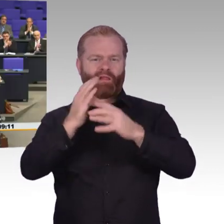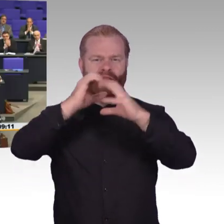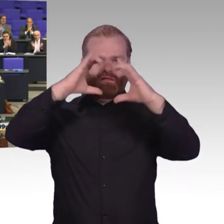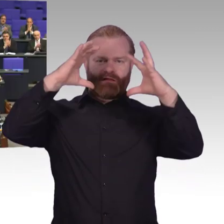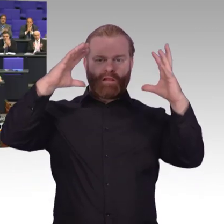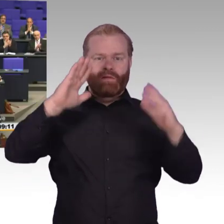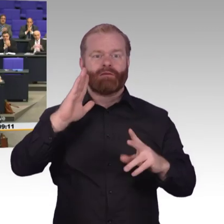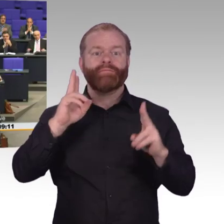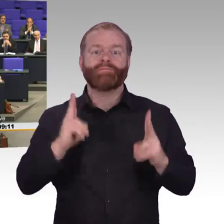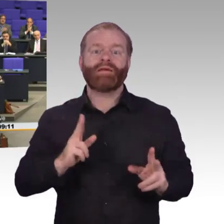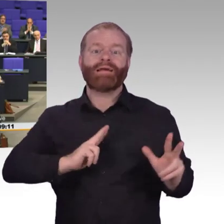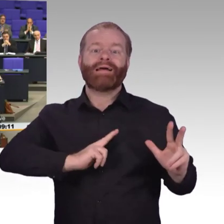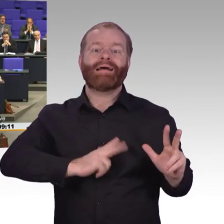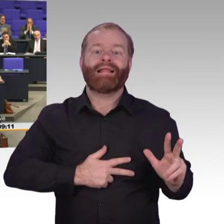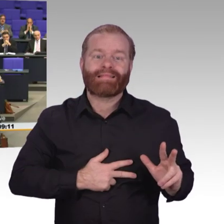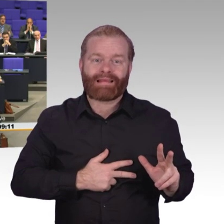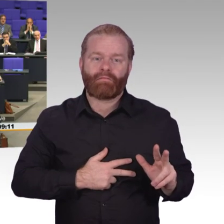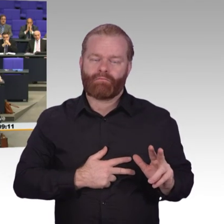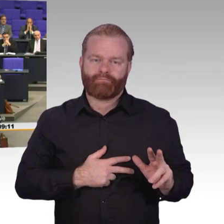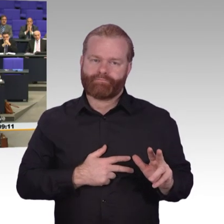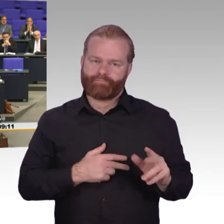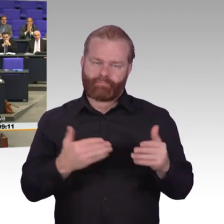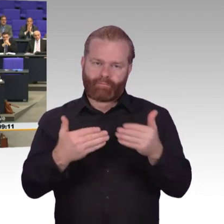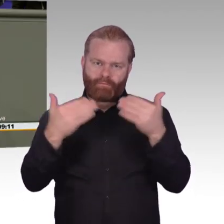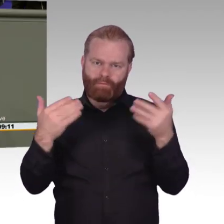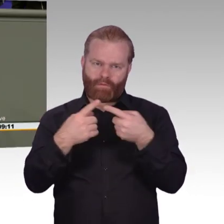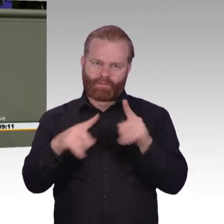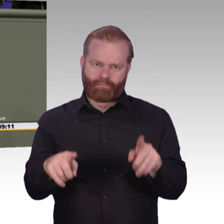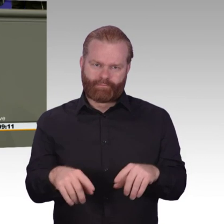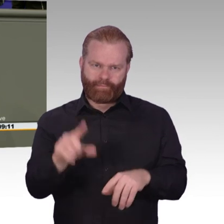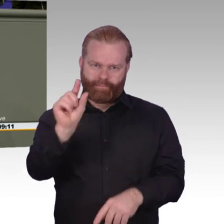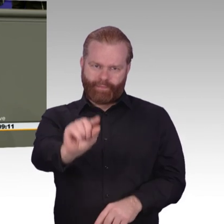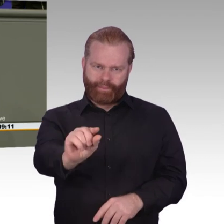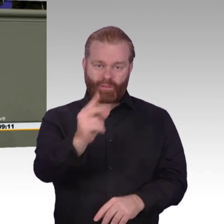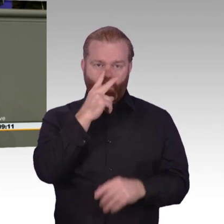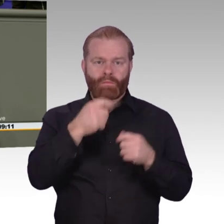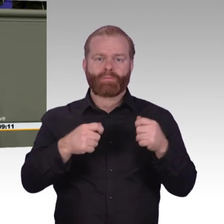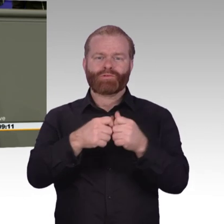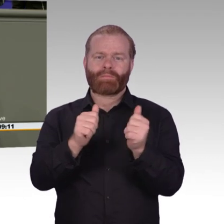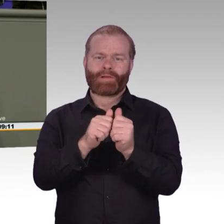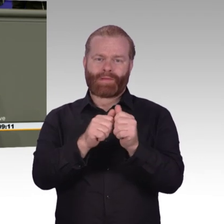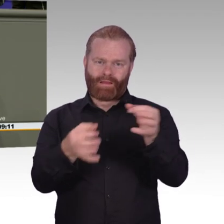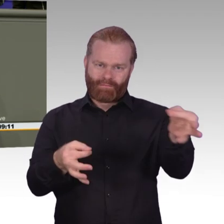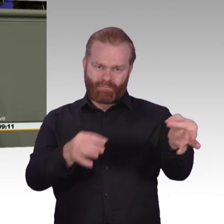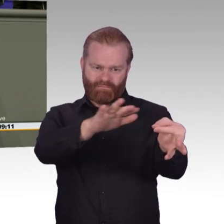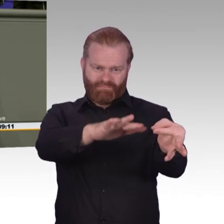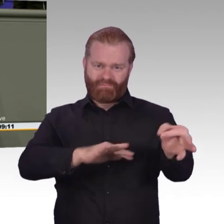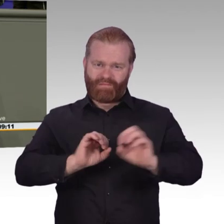Es gibt in Deutschland kein Digitalministerium, in dem alle Fäden zusammenlaufen. Jeder kocht sein eigenes Süppchen. Es gibt eine